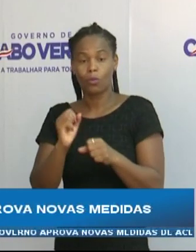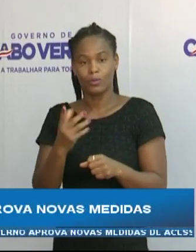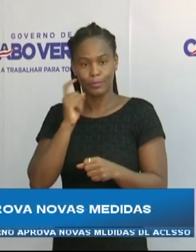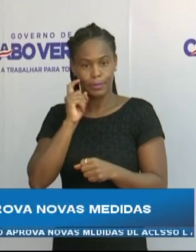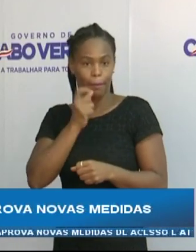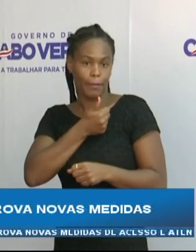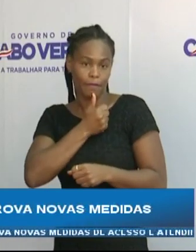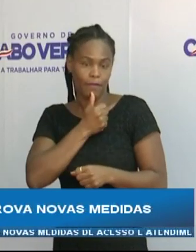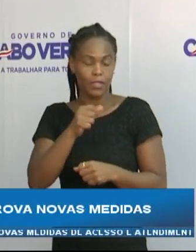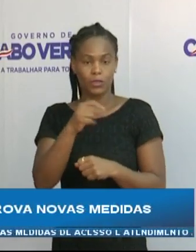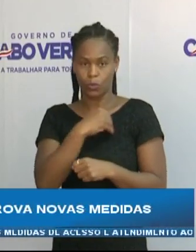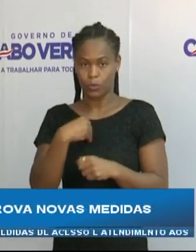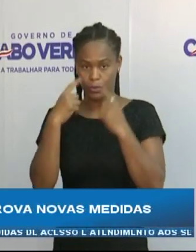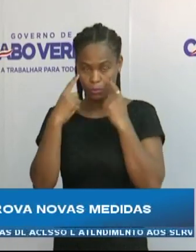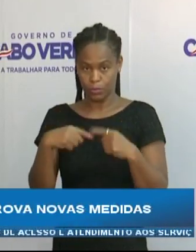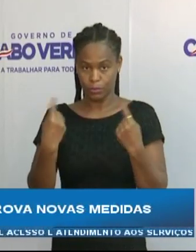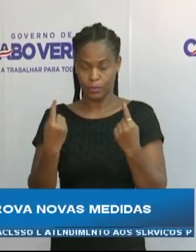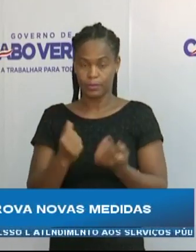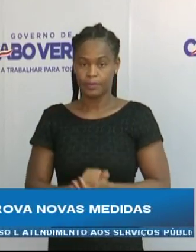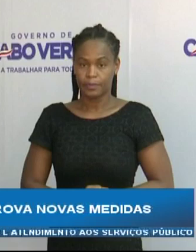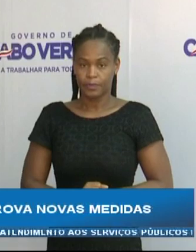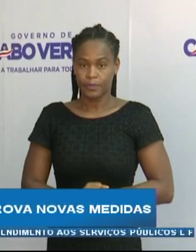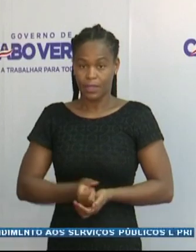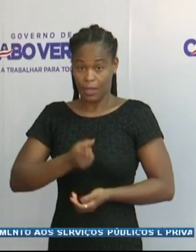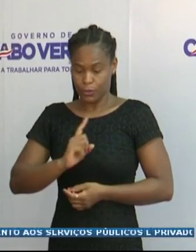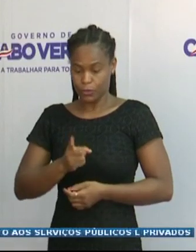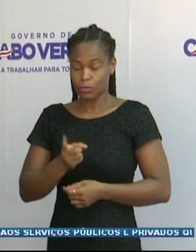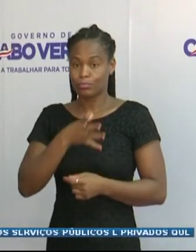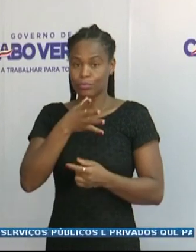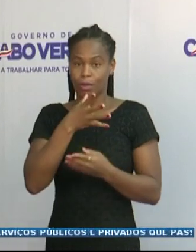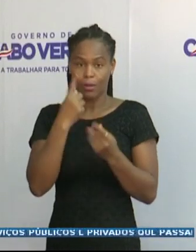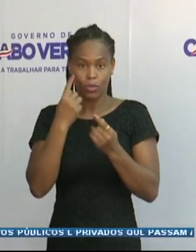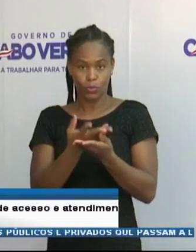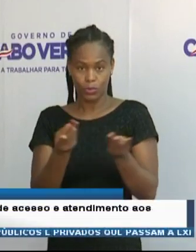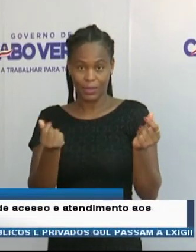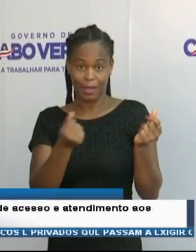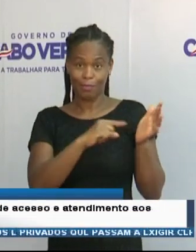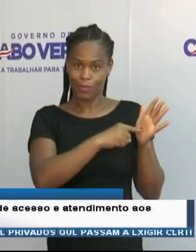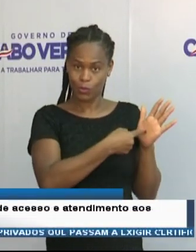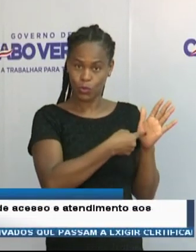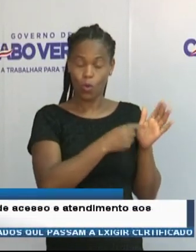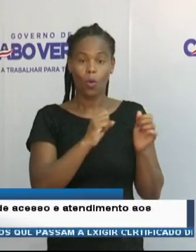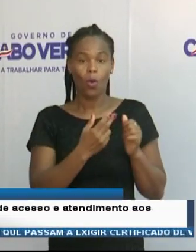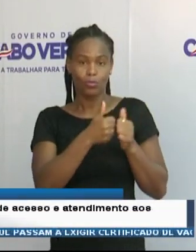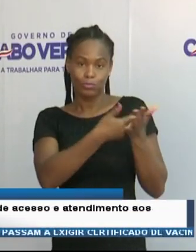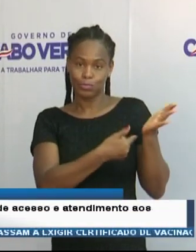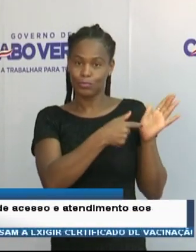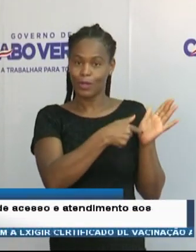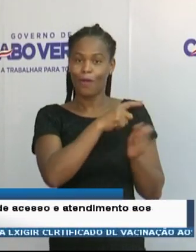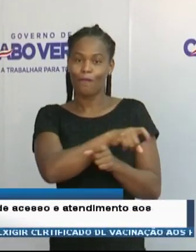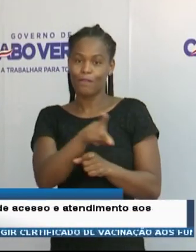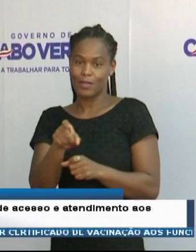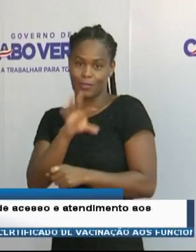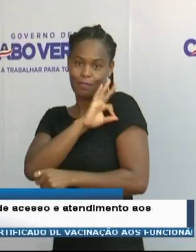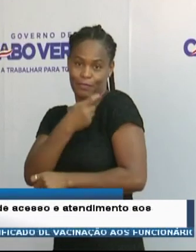de proteção da saúde pública. A exigência da apresentação do resultado do teste ou do certificado de Covid de vacinação